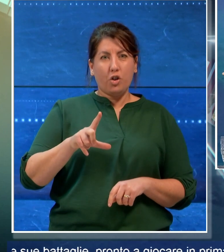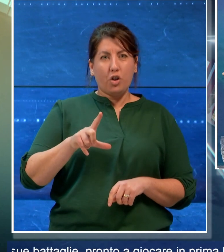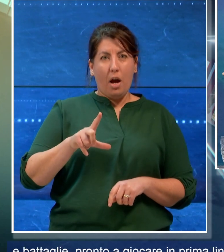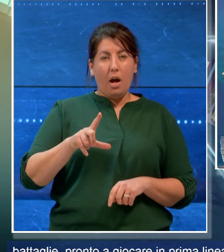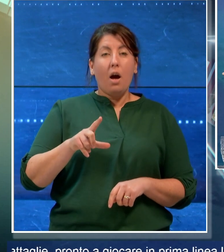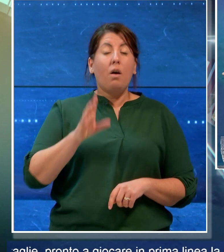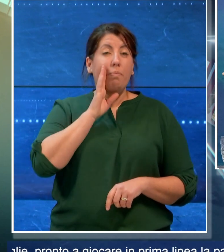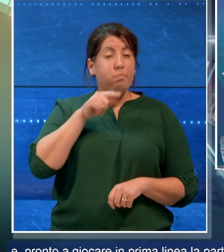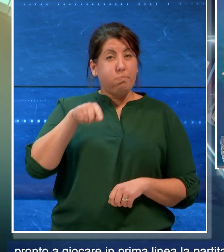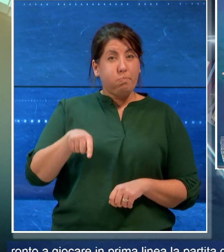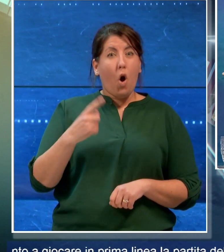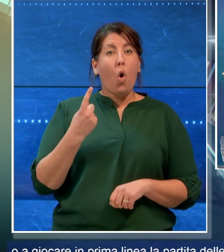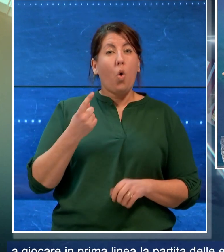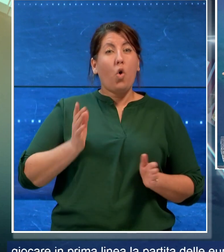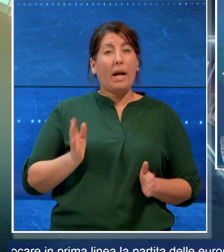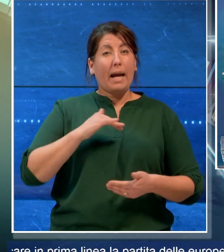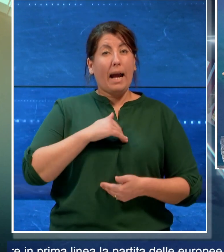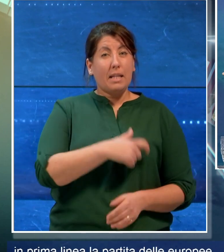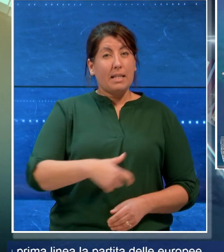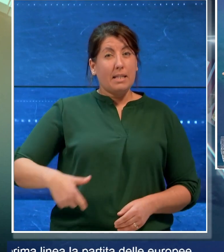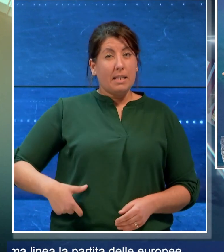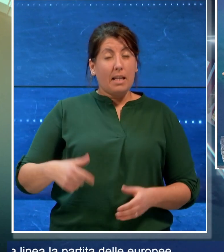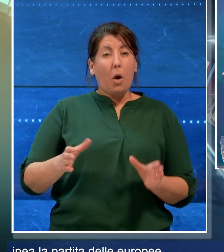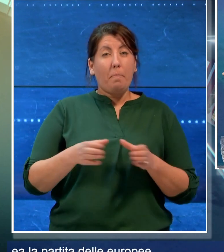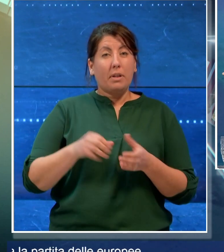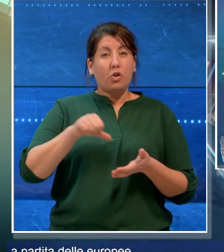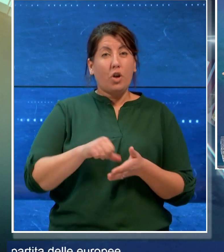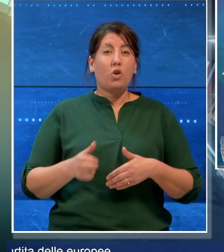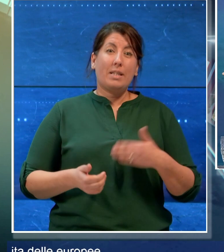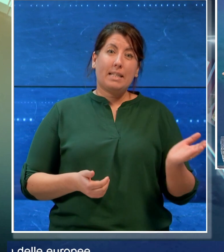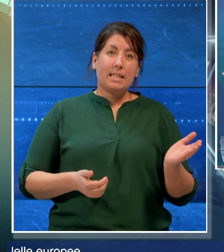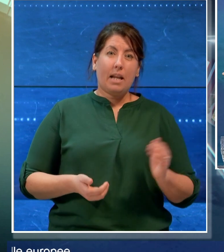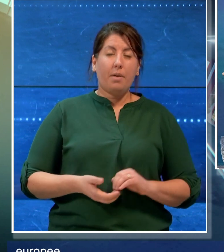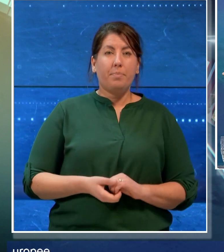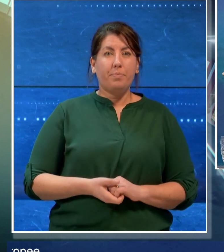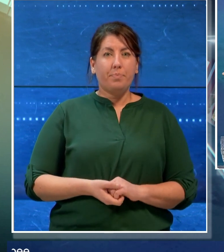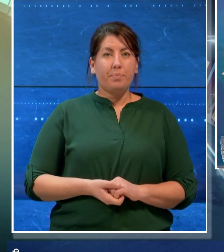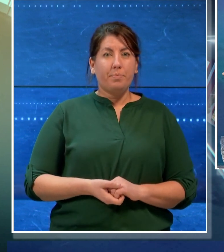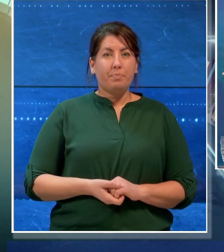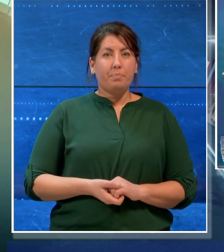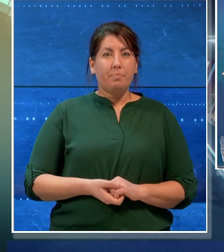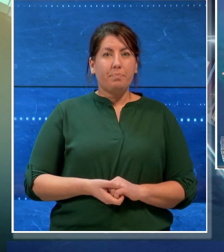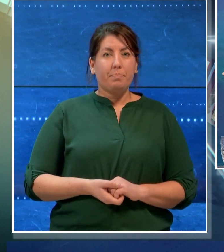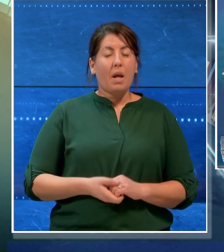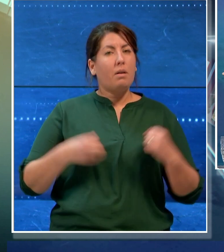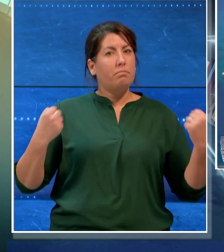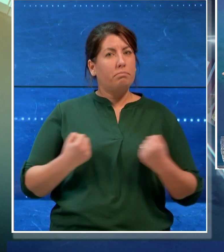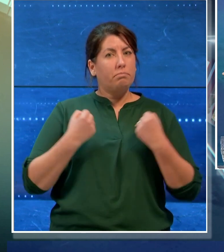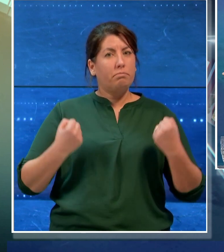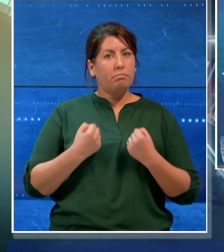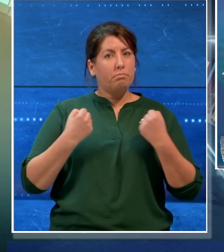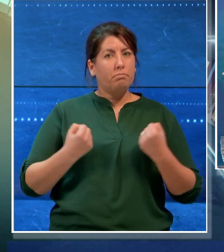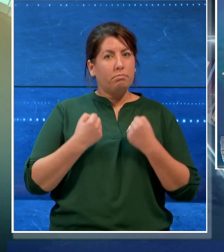due candidati sindaci del centro-sinistra. Una campagna elettorale che